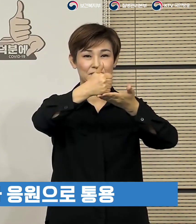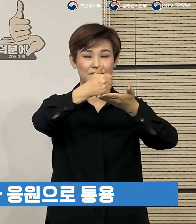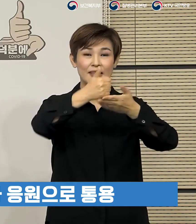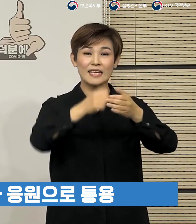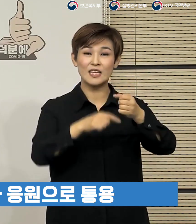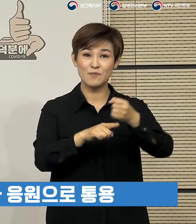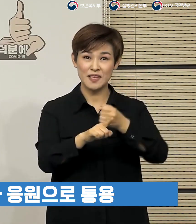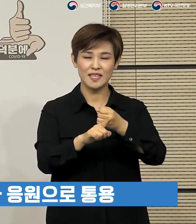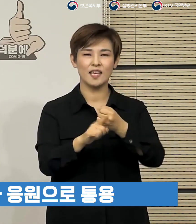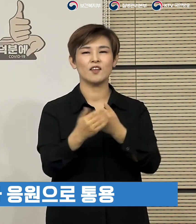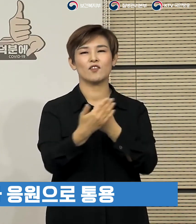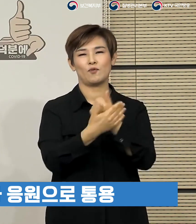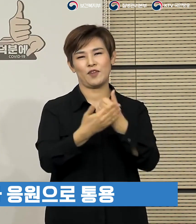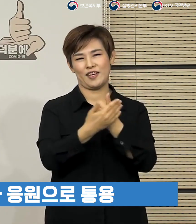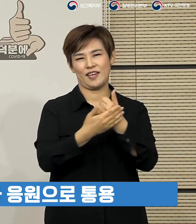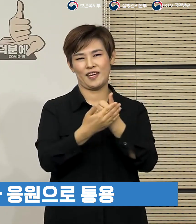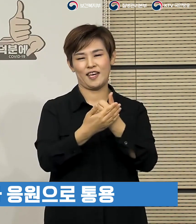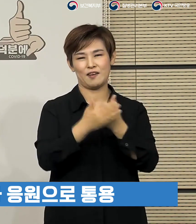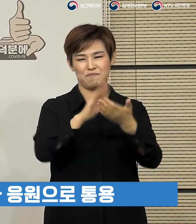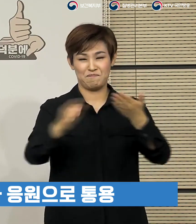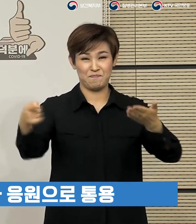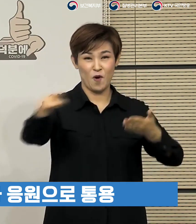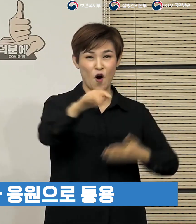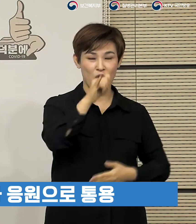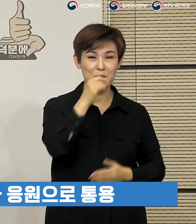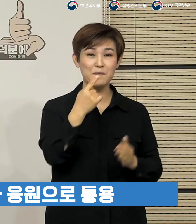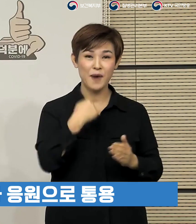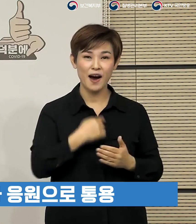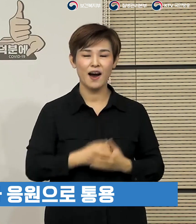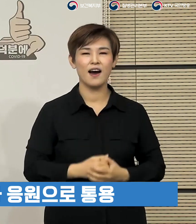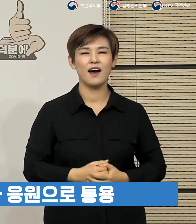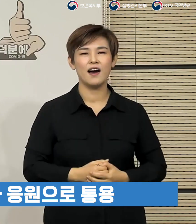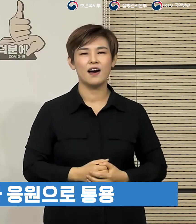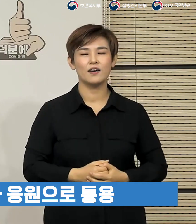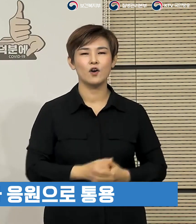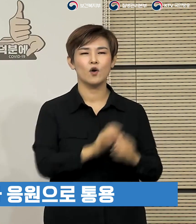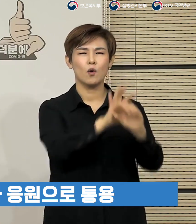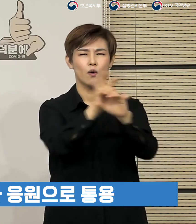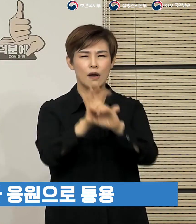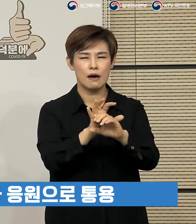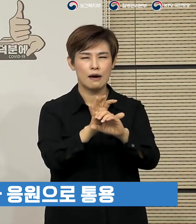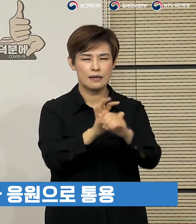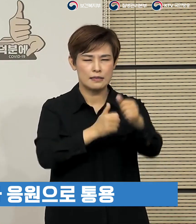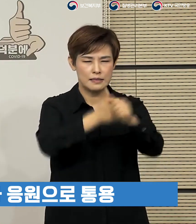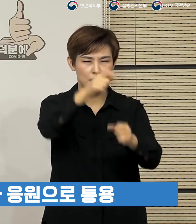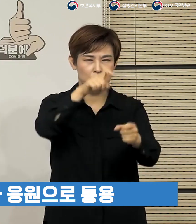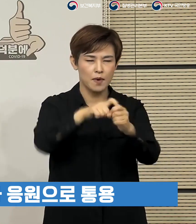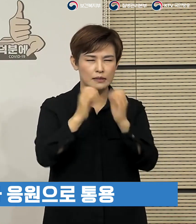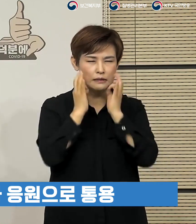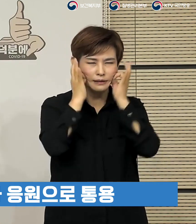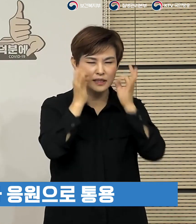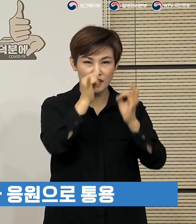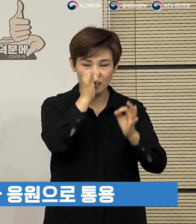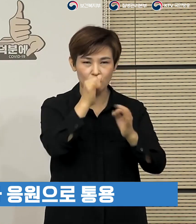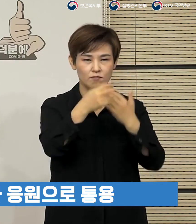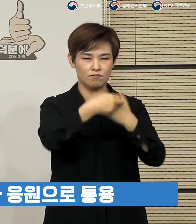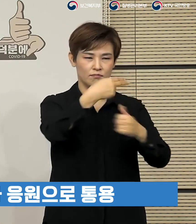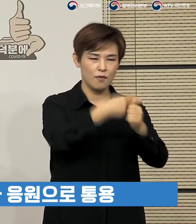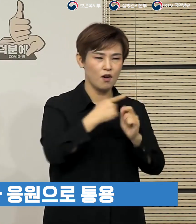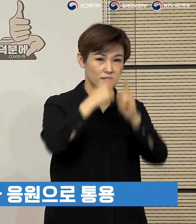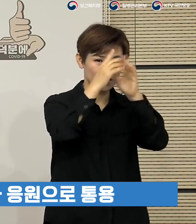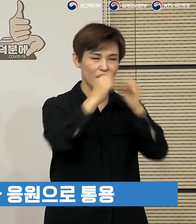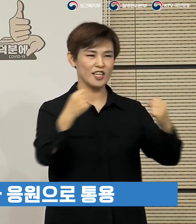표하는 덕분의 수호 동작은 일선에서 코로나19 극복을 위해 쓰는 관련 종사자를 향한